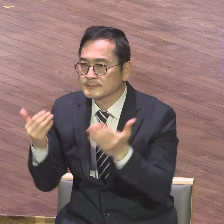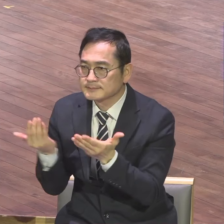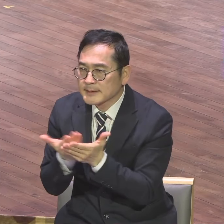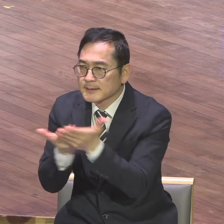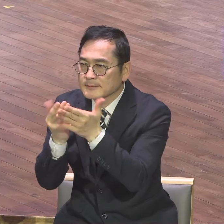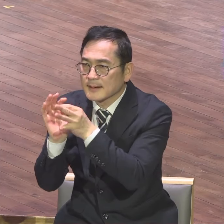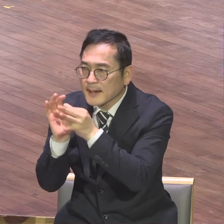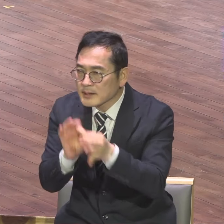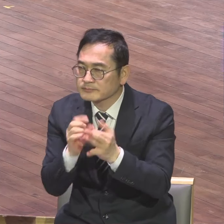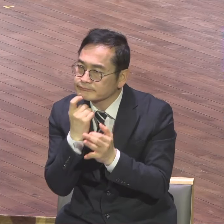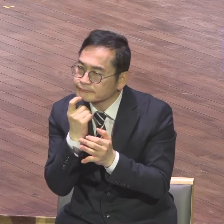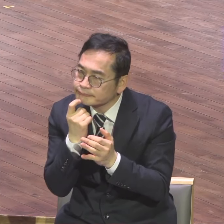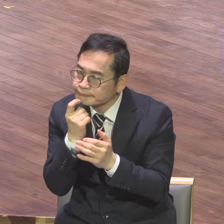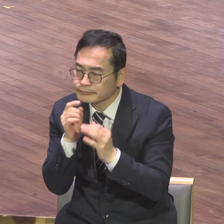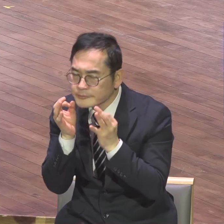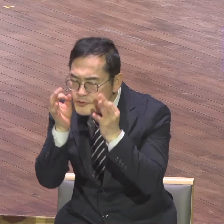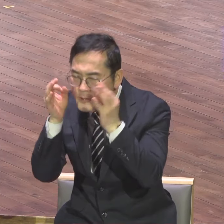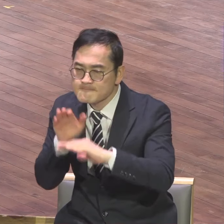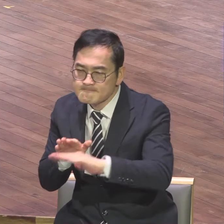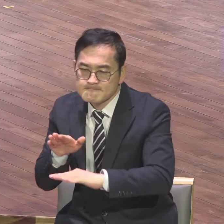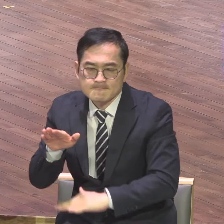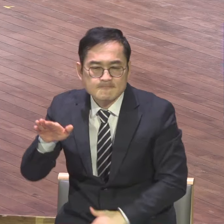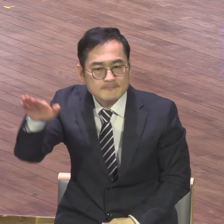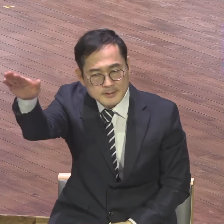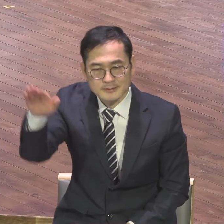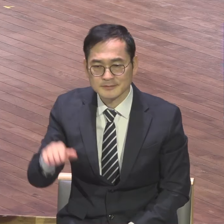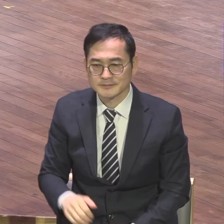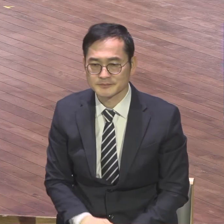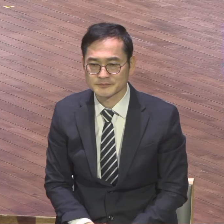이런 사람들은 계속해서 비상합니다